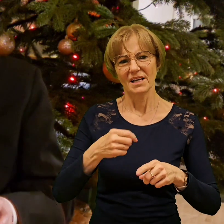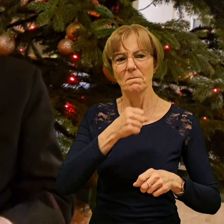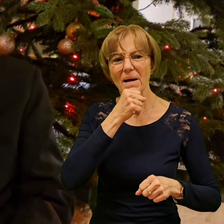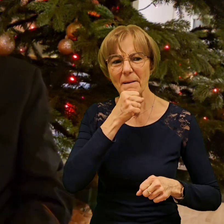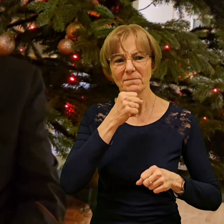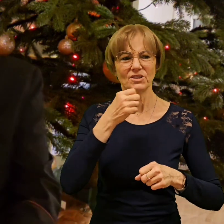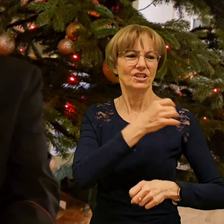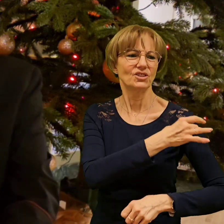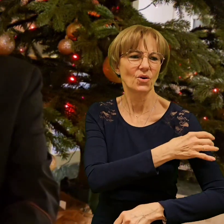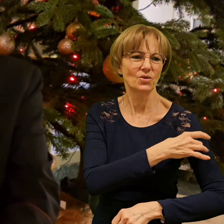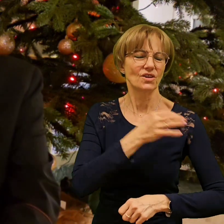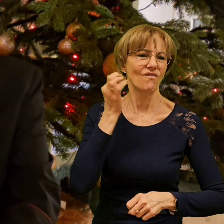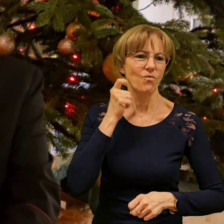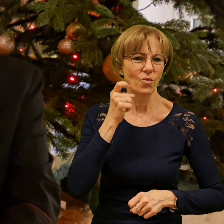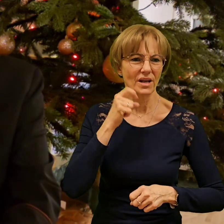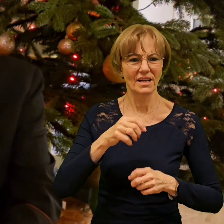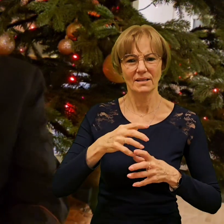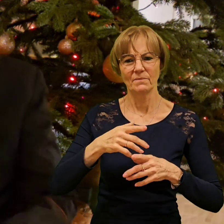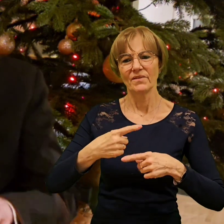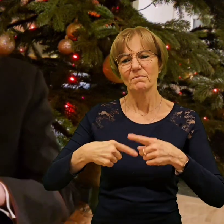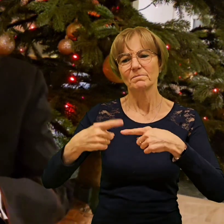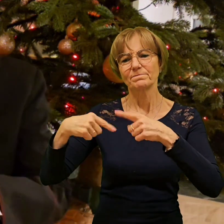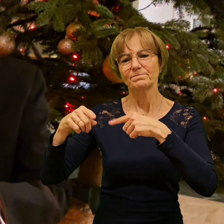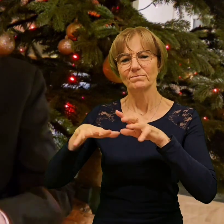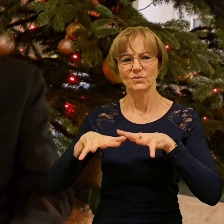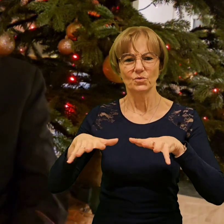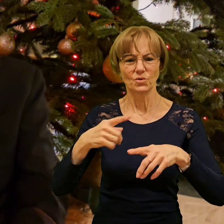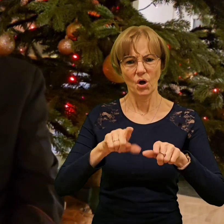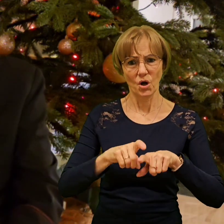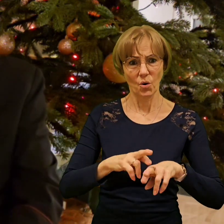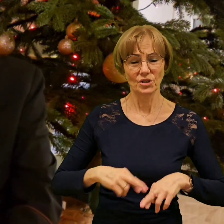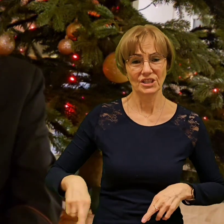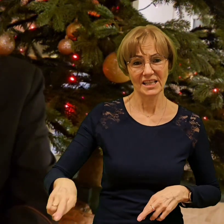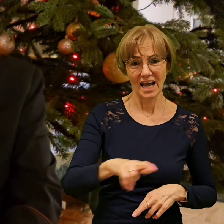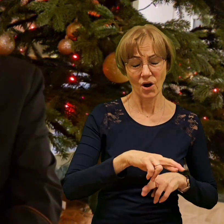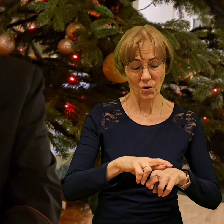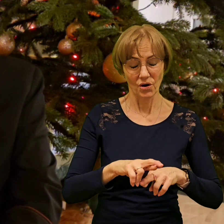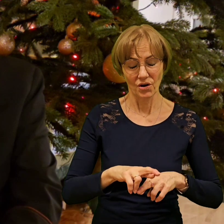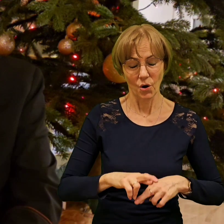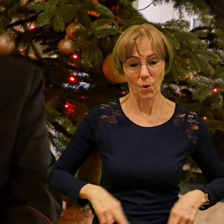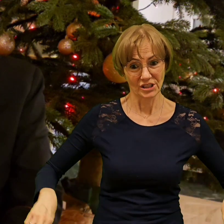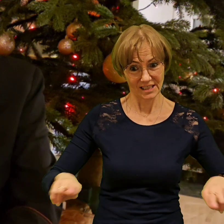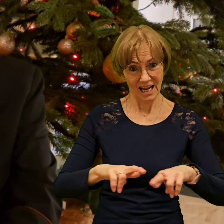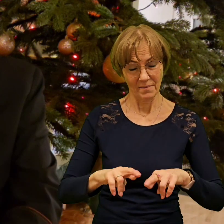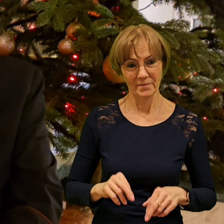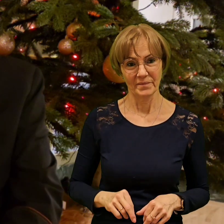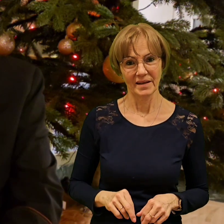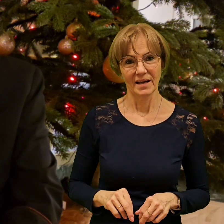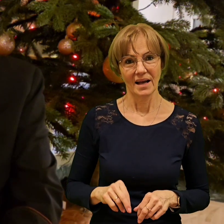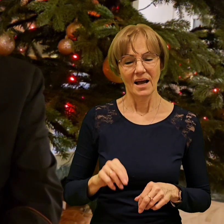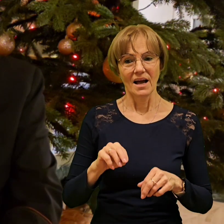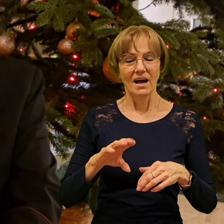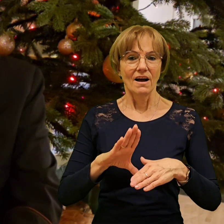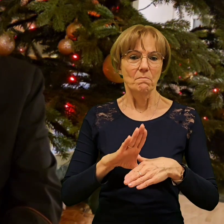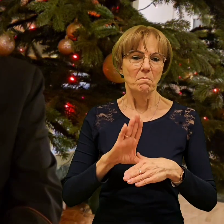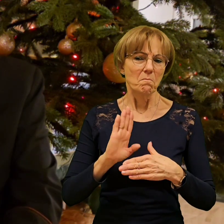ograniczył nasz świat. Oczywiście do potem dzieci w szkole też